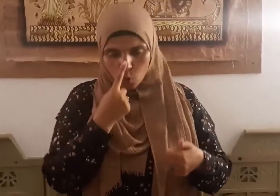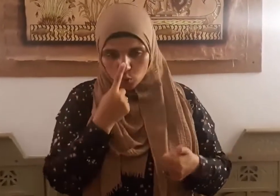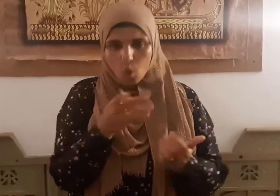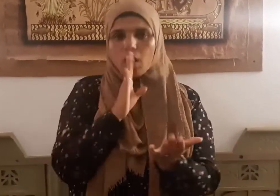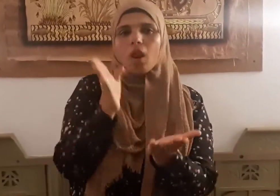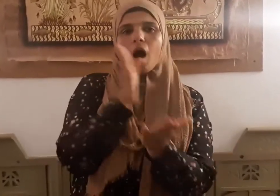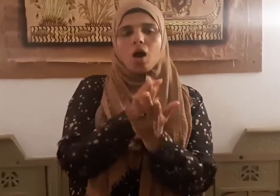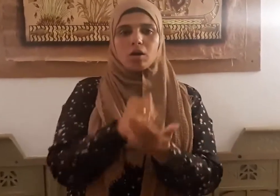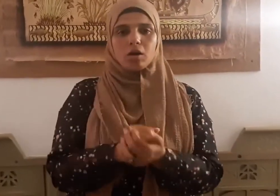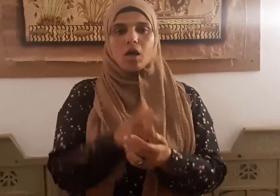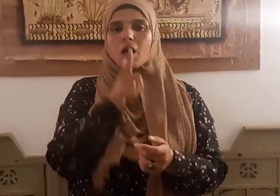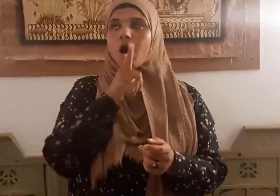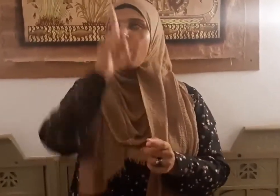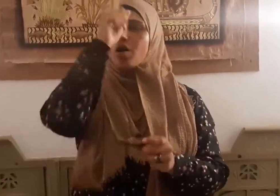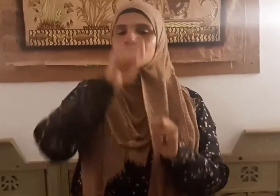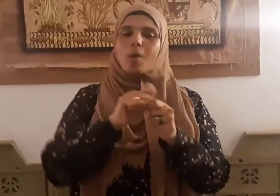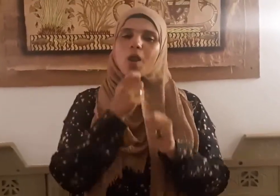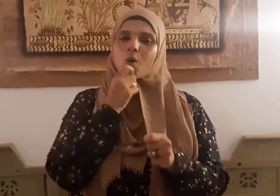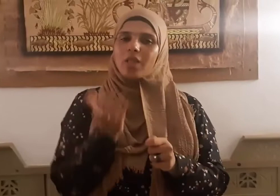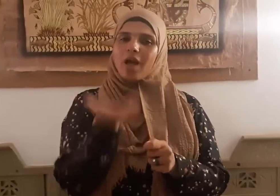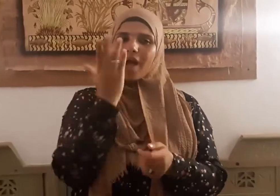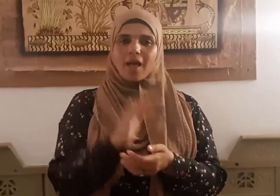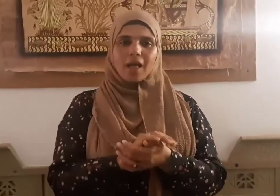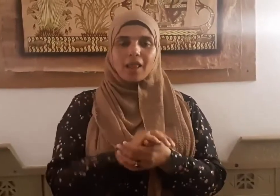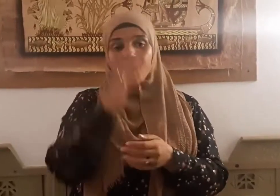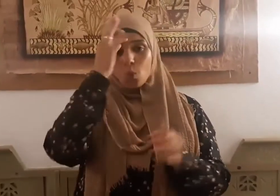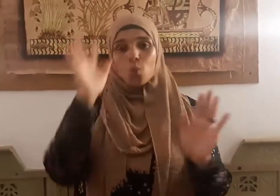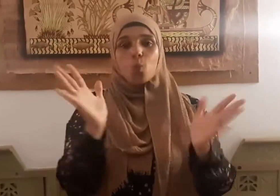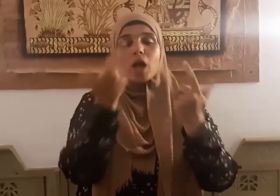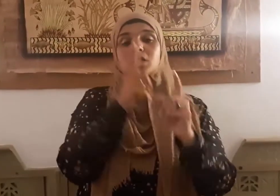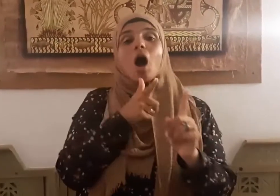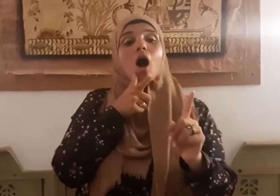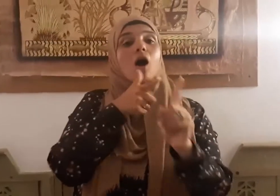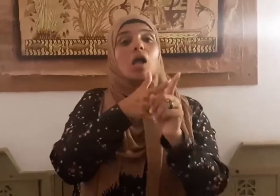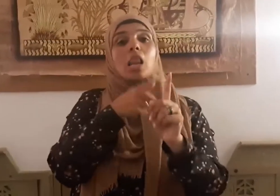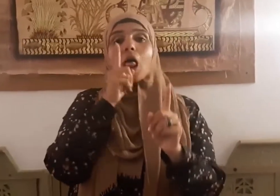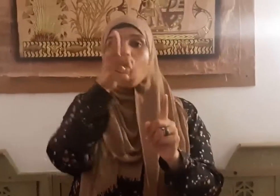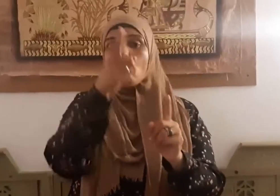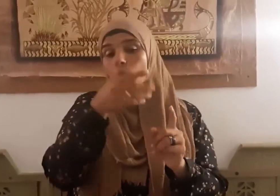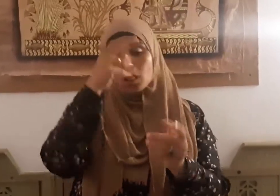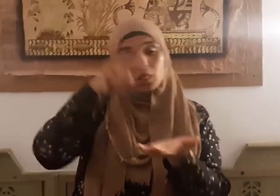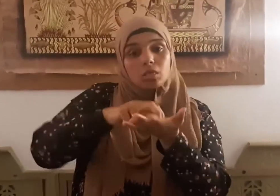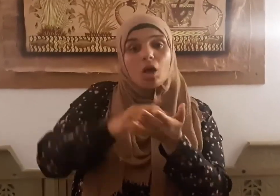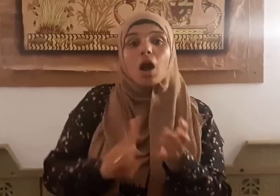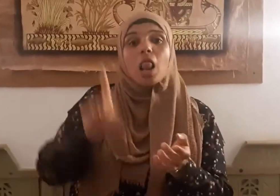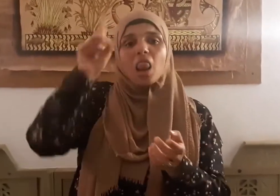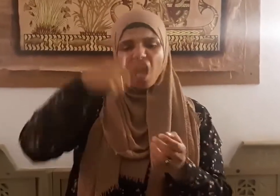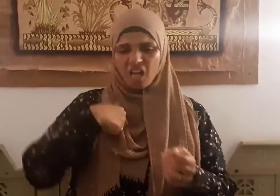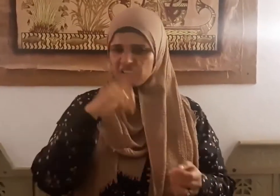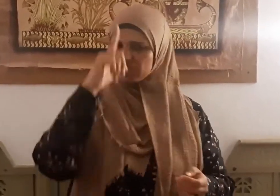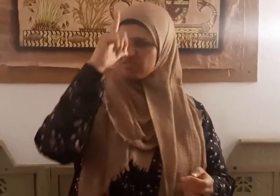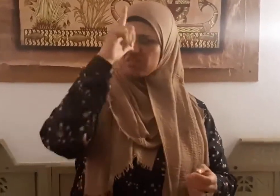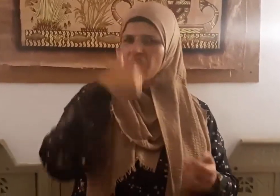قال تعالى وإذا قيل له اتق الله أخذته العزة بالإفن